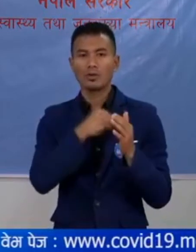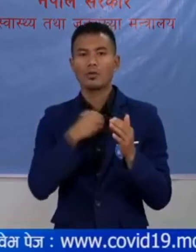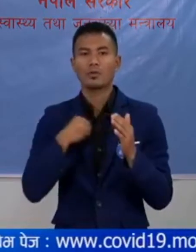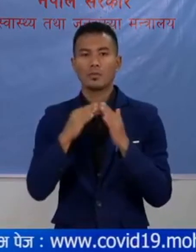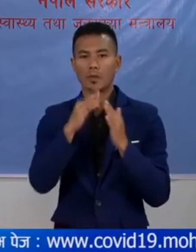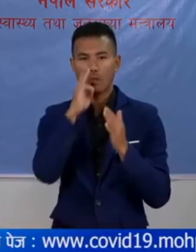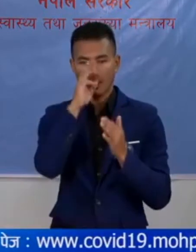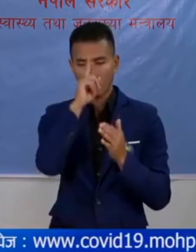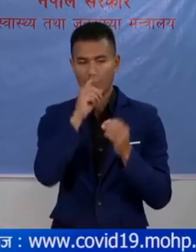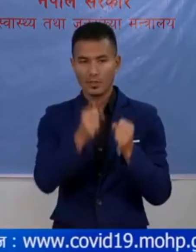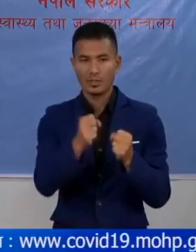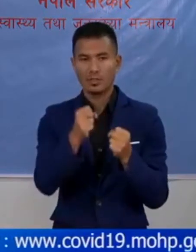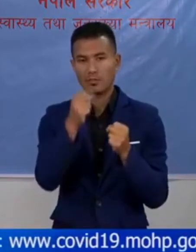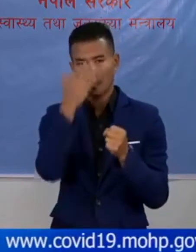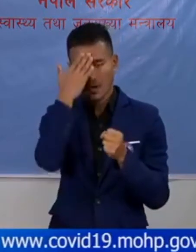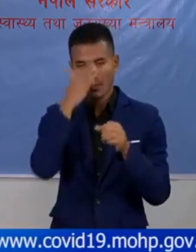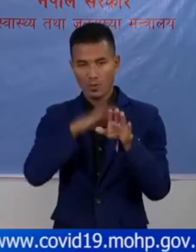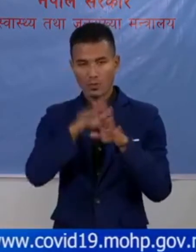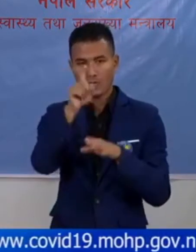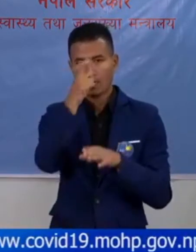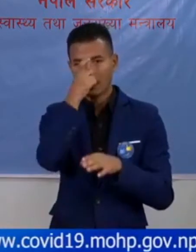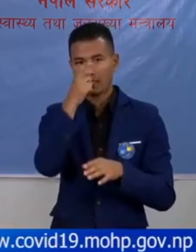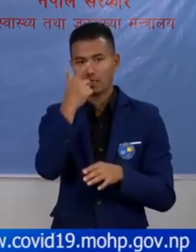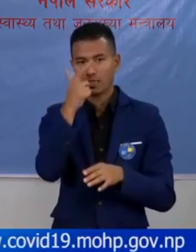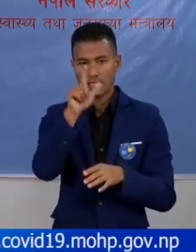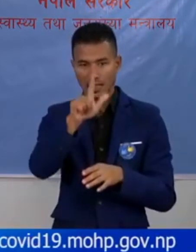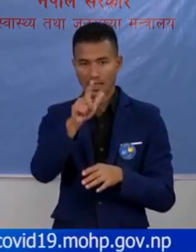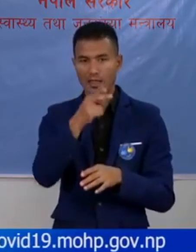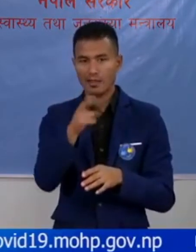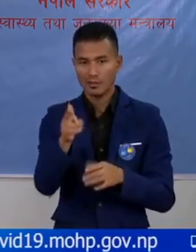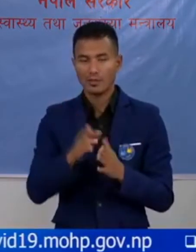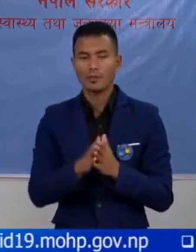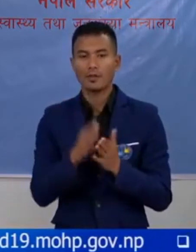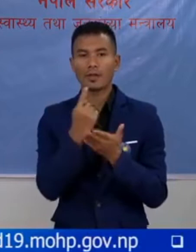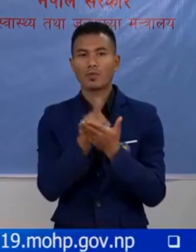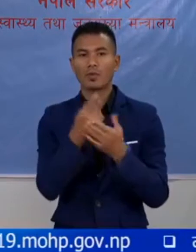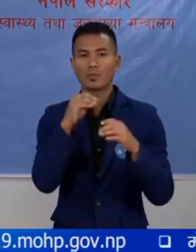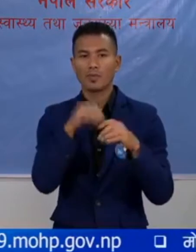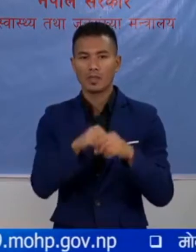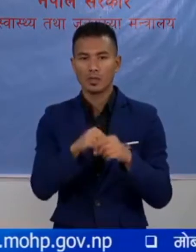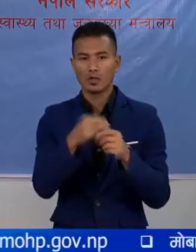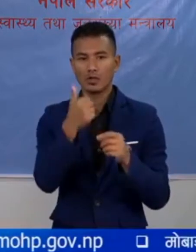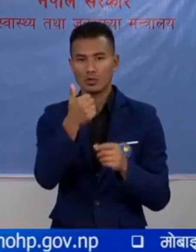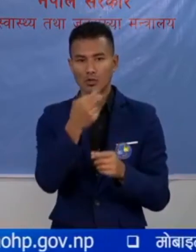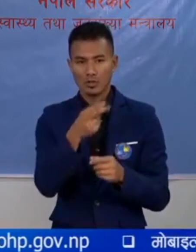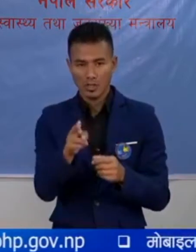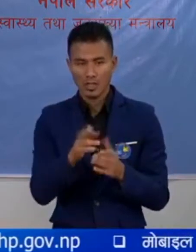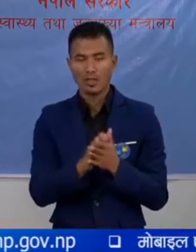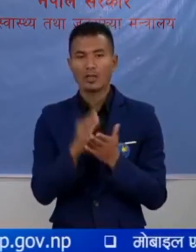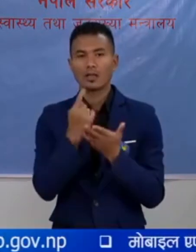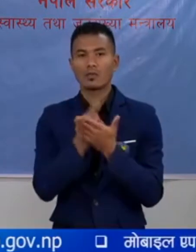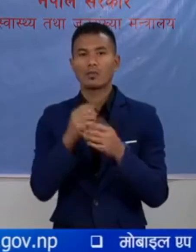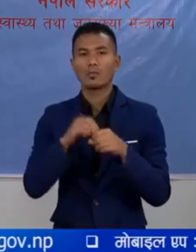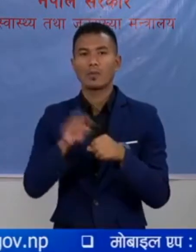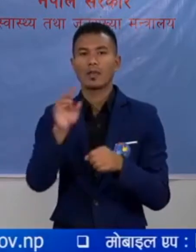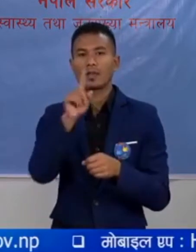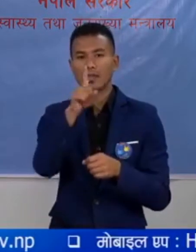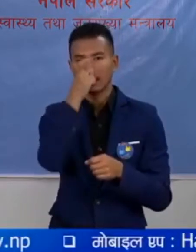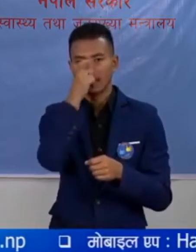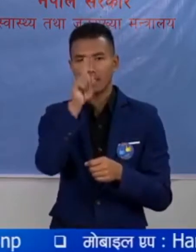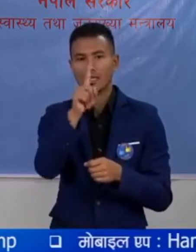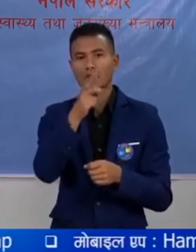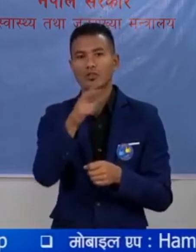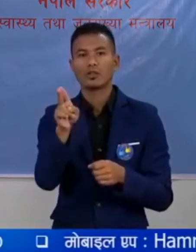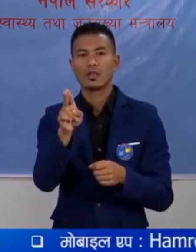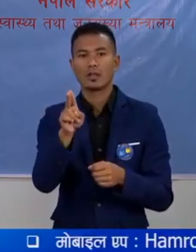रहेका बिरामी अरू को संख्या 107 शा जस्मा काटफान्ड उपर्ते का वित्र 6 जाना रा उपर्ते का बाईर 101